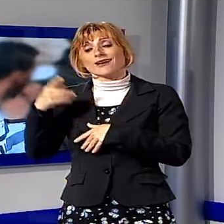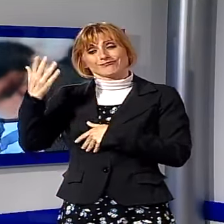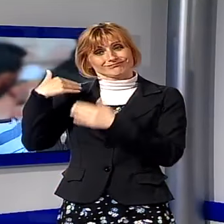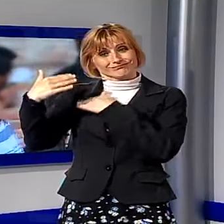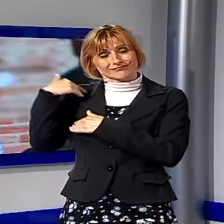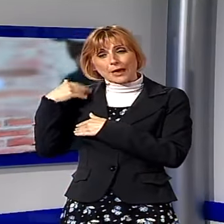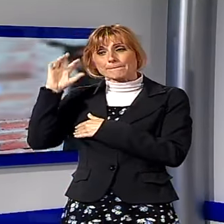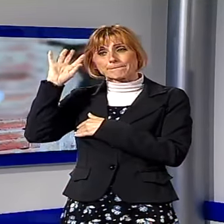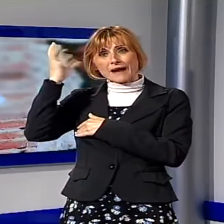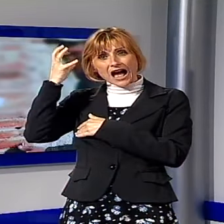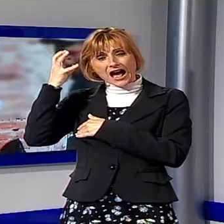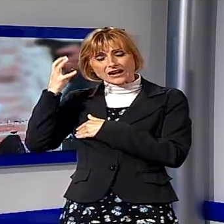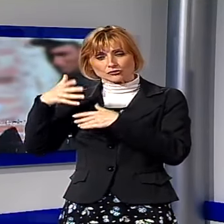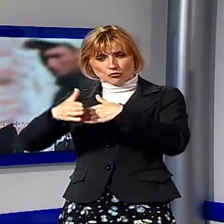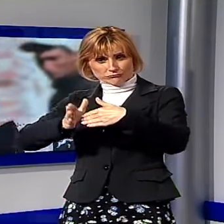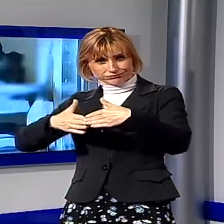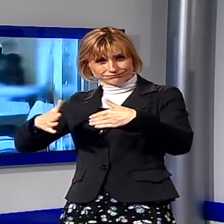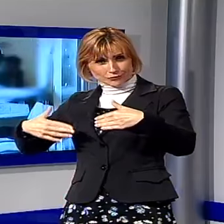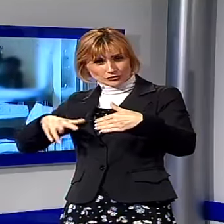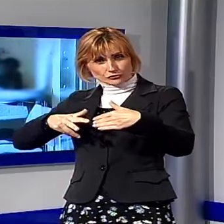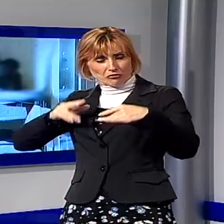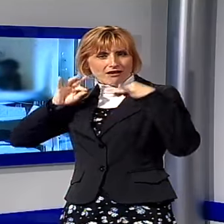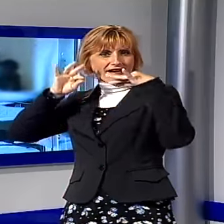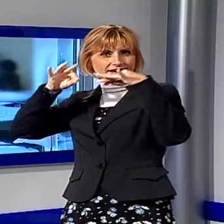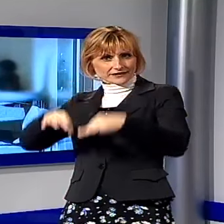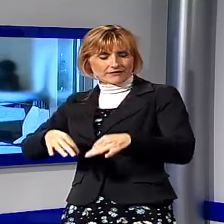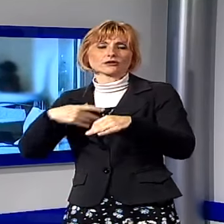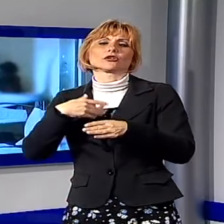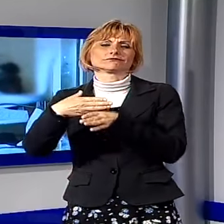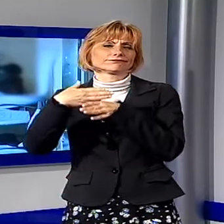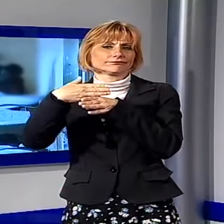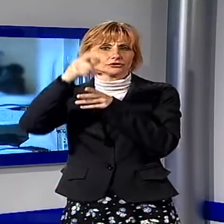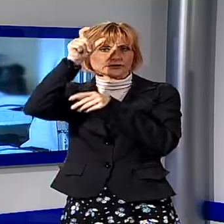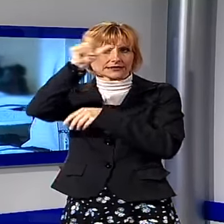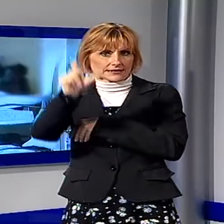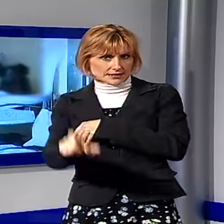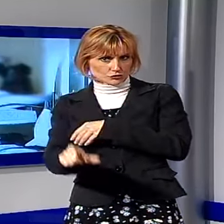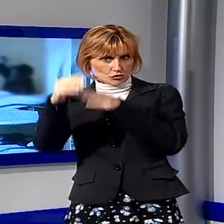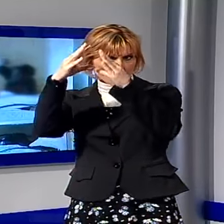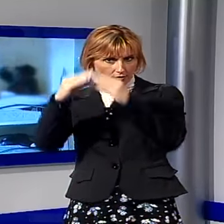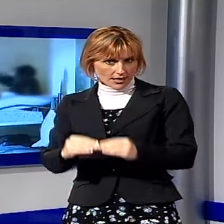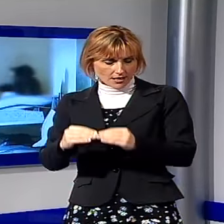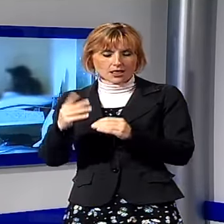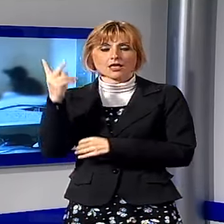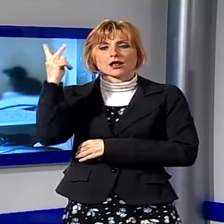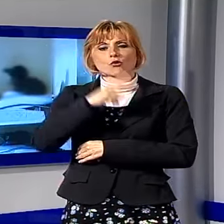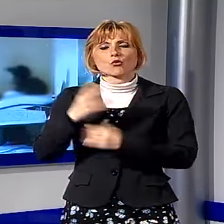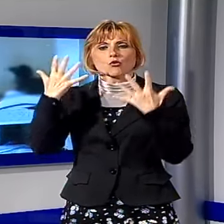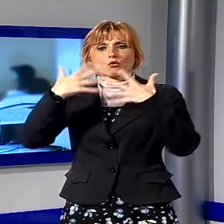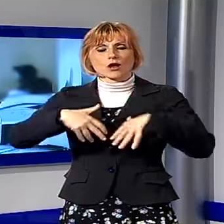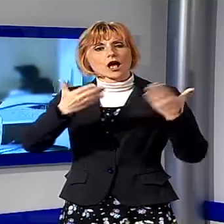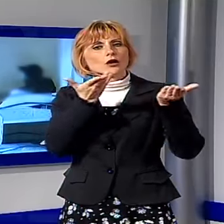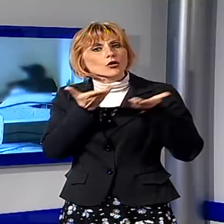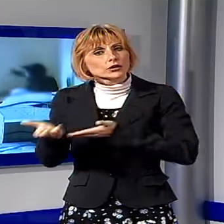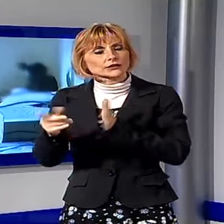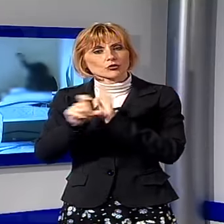coste della Sicilia lo scorso marzo che sono stati distribuiti su tutto il territorio nazionale. A Lucca ad organizzare l'accoglienza tra i